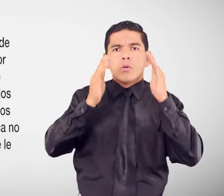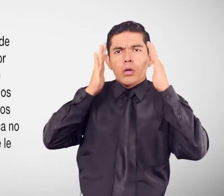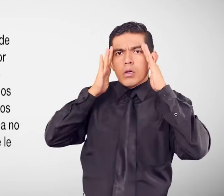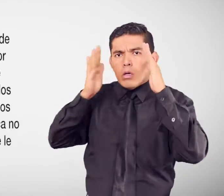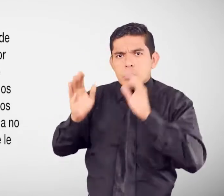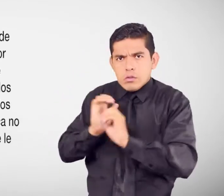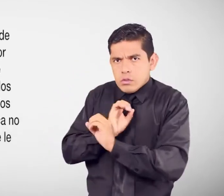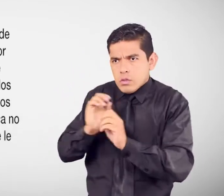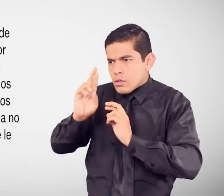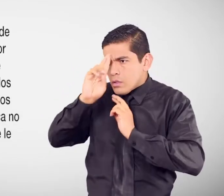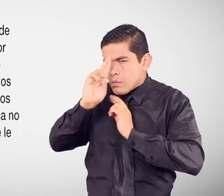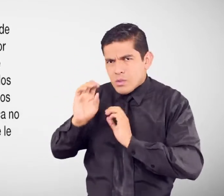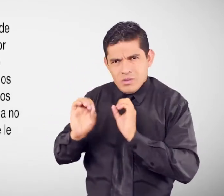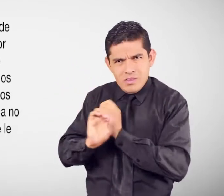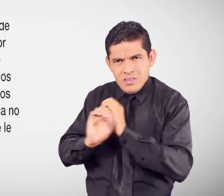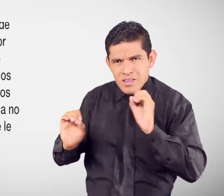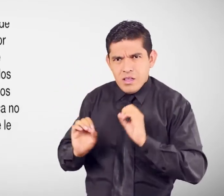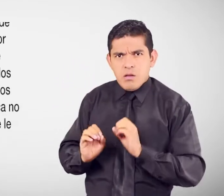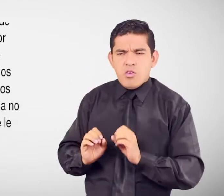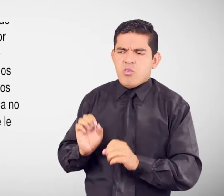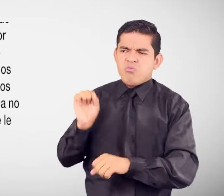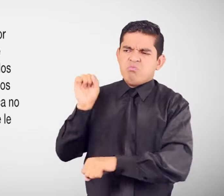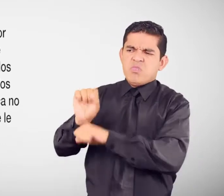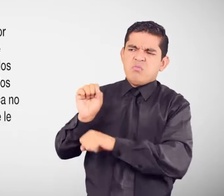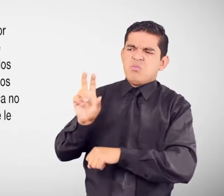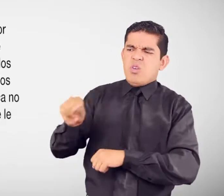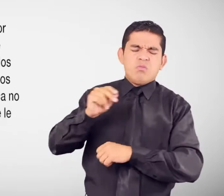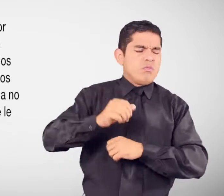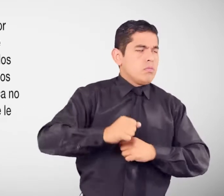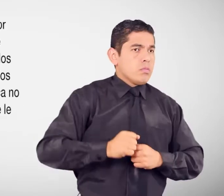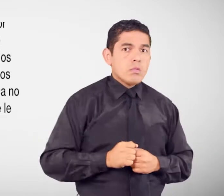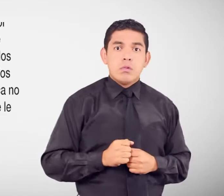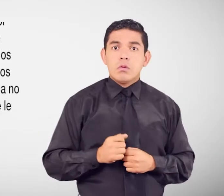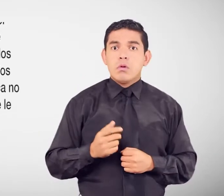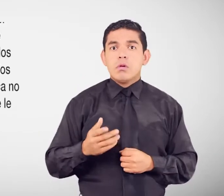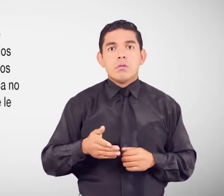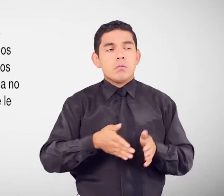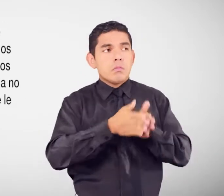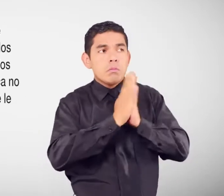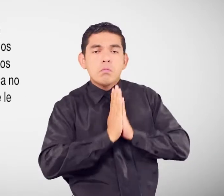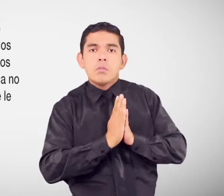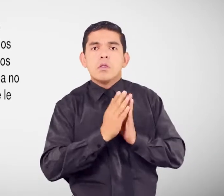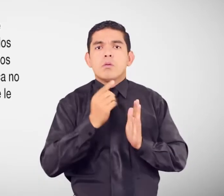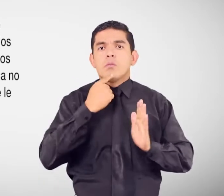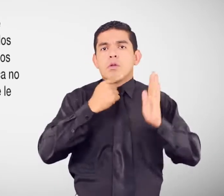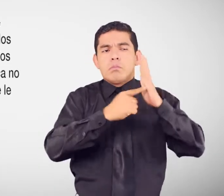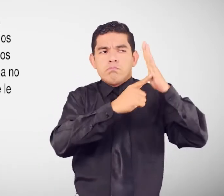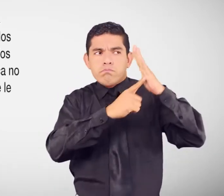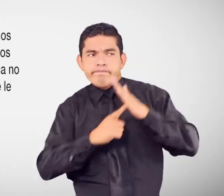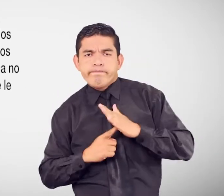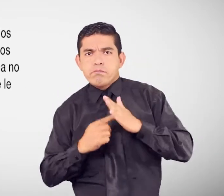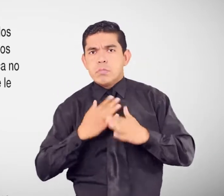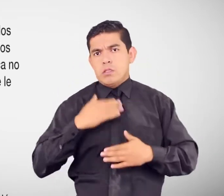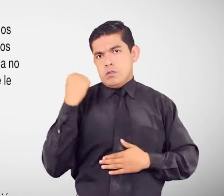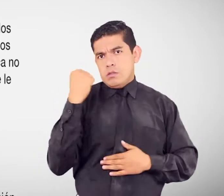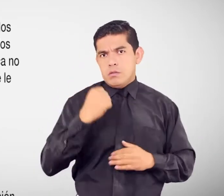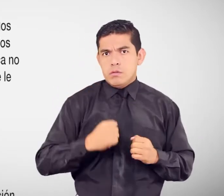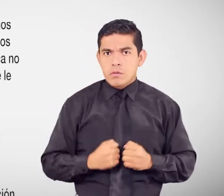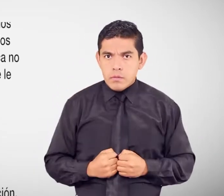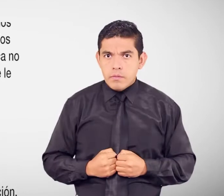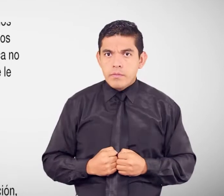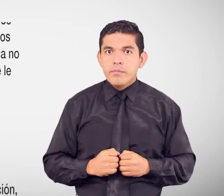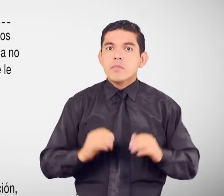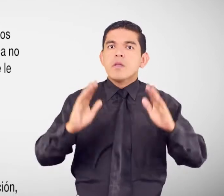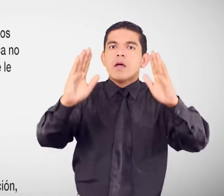atención respetuosa o se le niega un derecho. Realizar una petición por motivos de vulneración de sus derechos. Ser